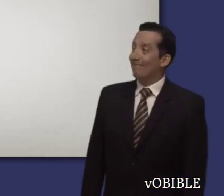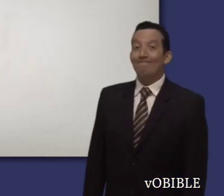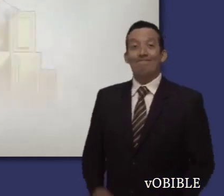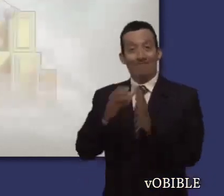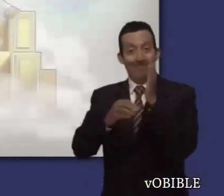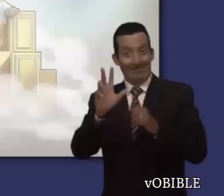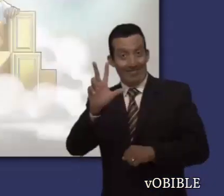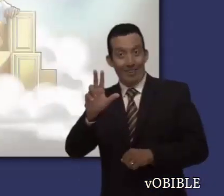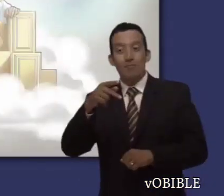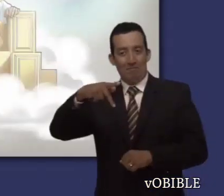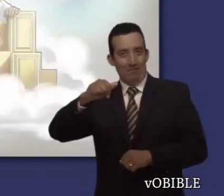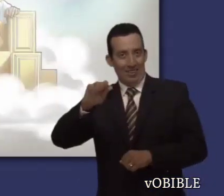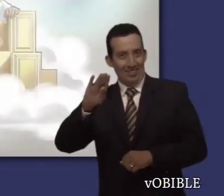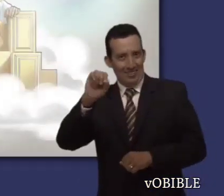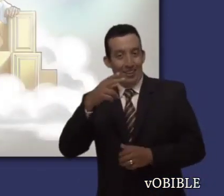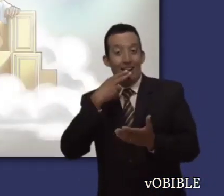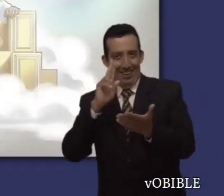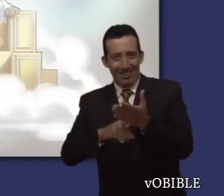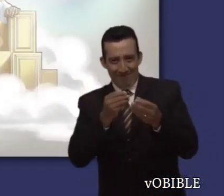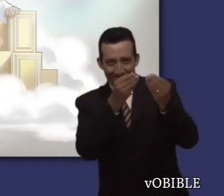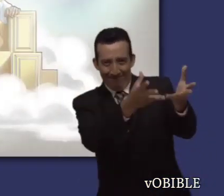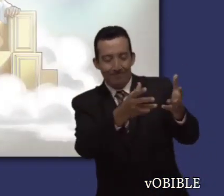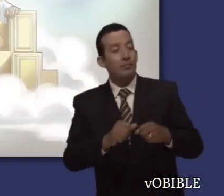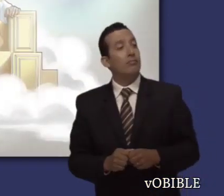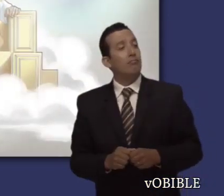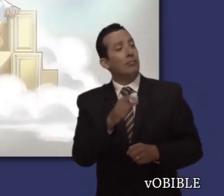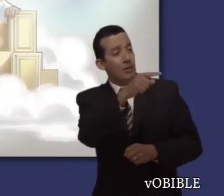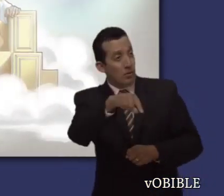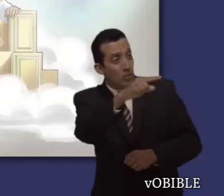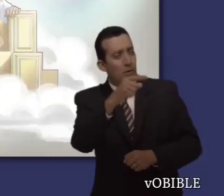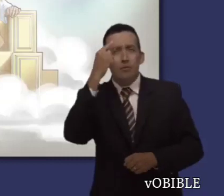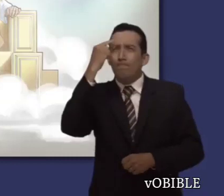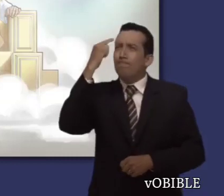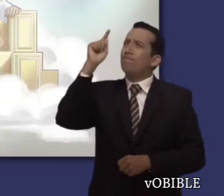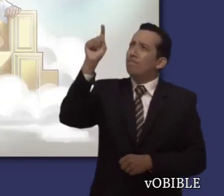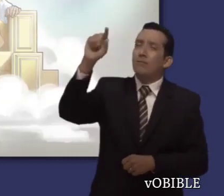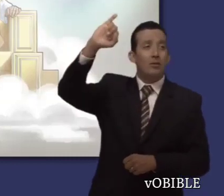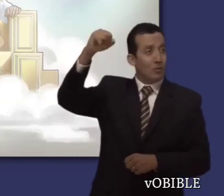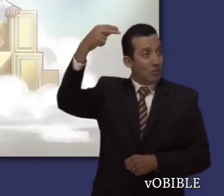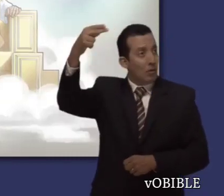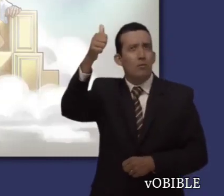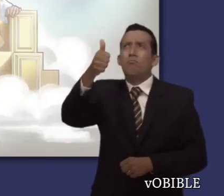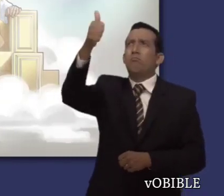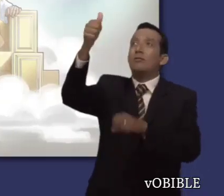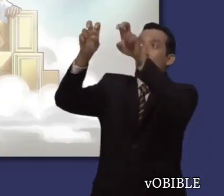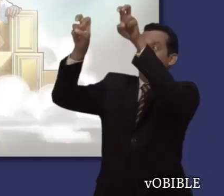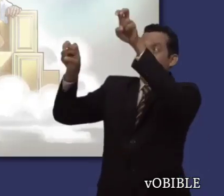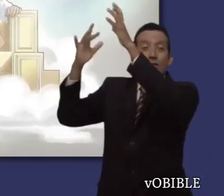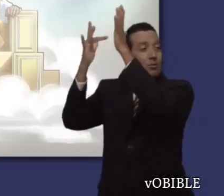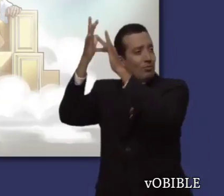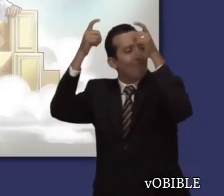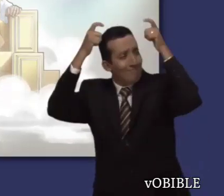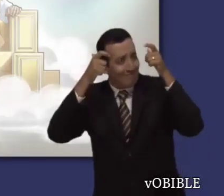En el capítulo 3, Pablo anima a los colosenses a que sigan buscando las cosas de arriba, donde el Cristo está sentado a la